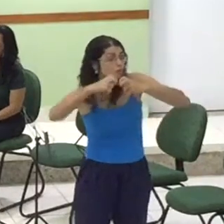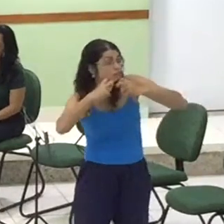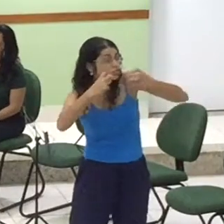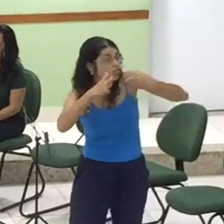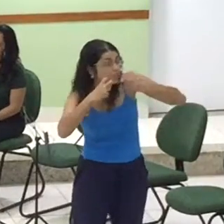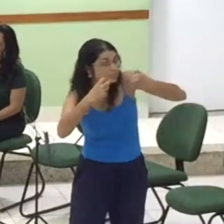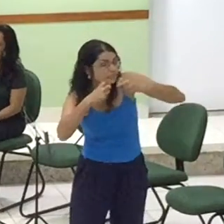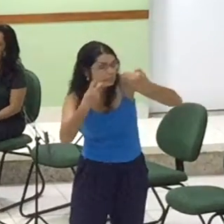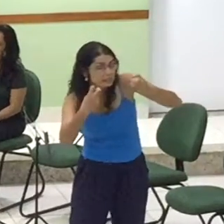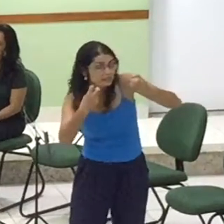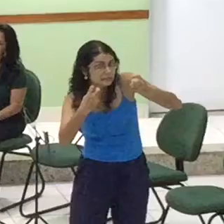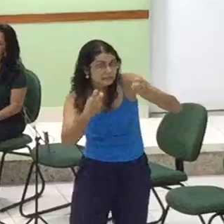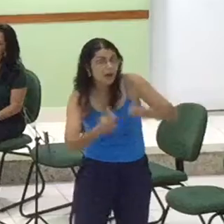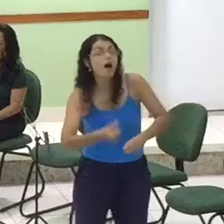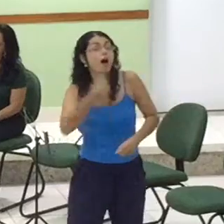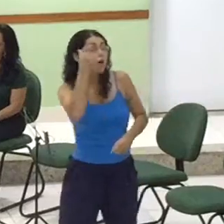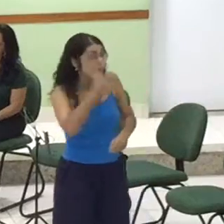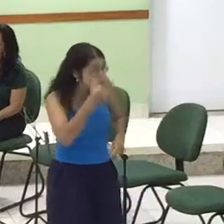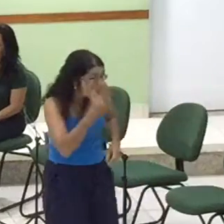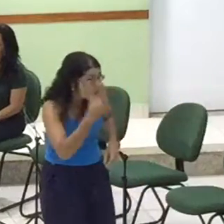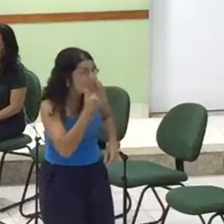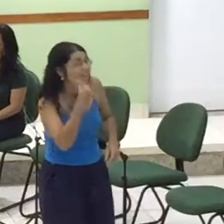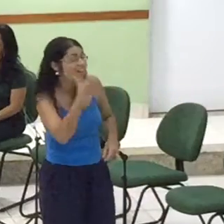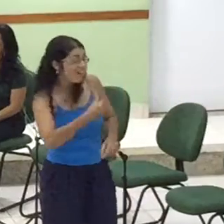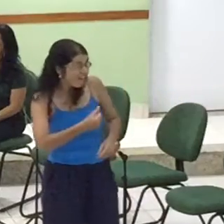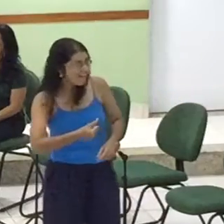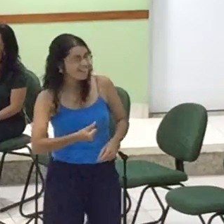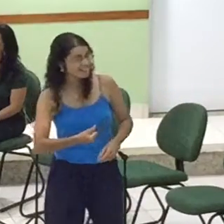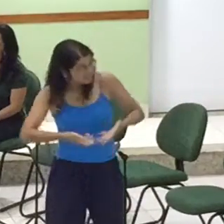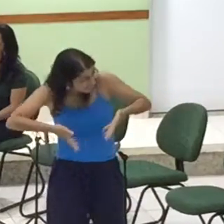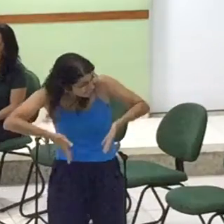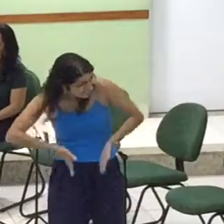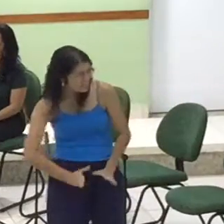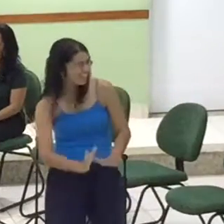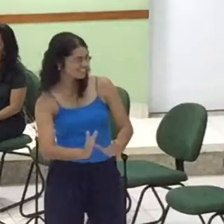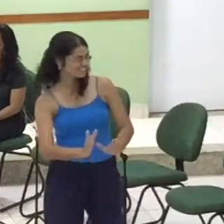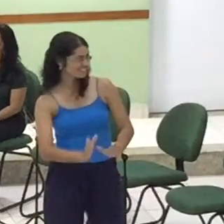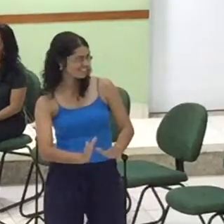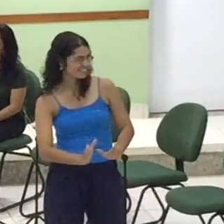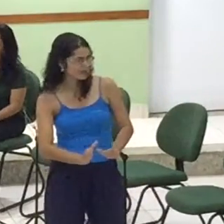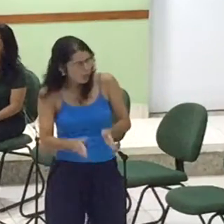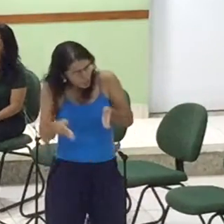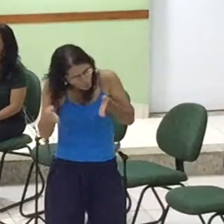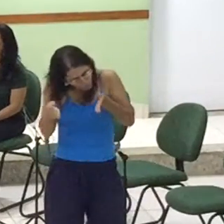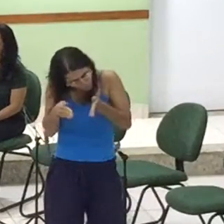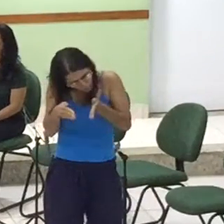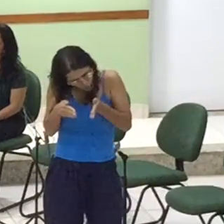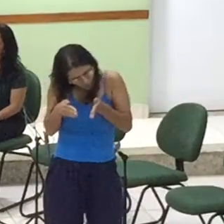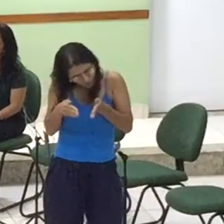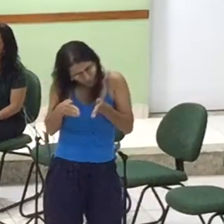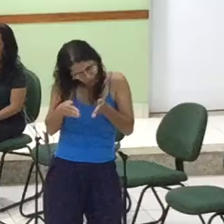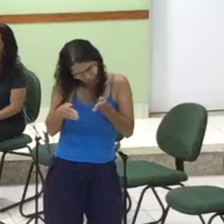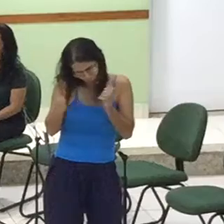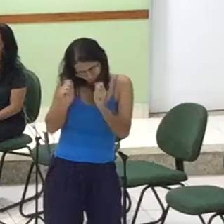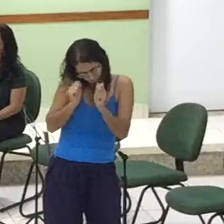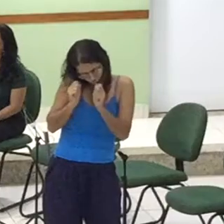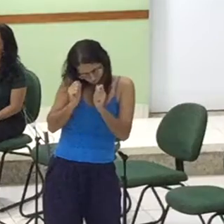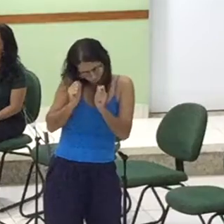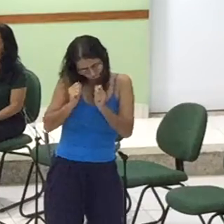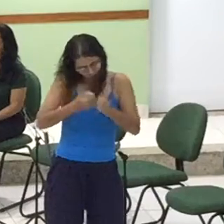e possante Que diz É uma mulher Nasceu É pequenina e delicada Mas pelo nome de mulher